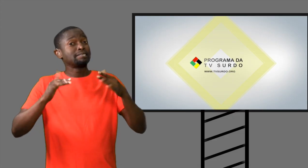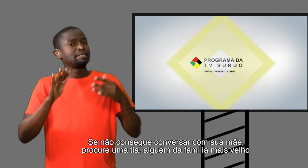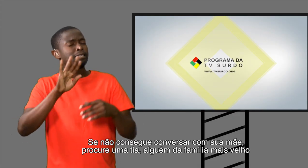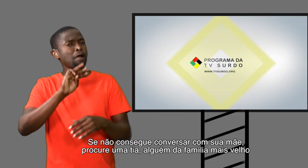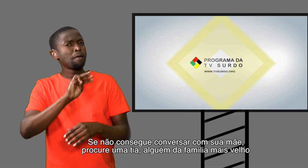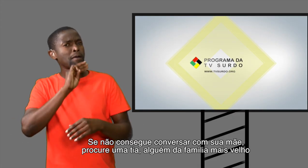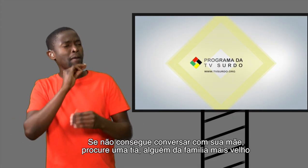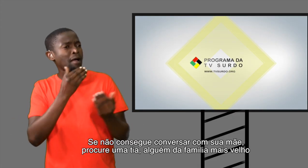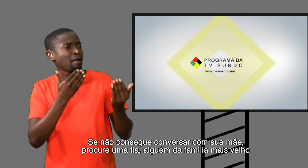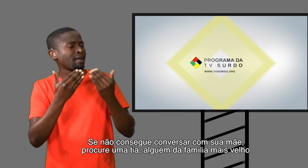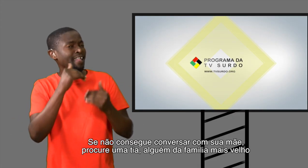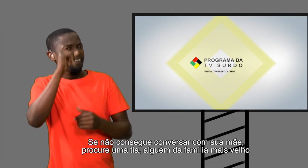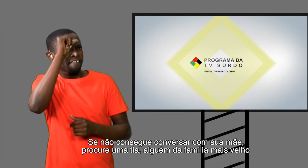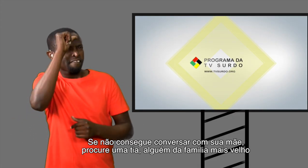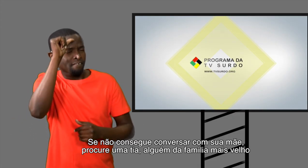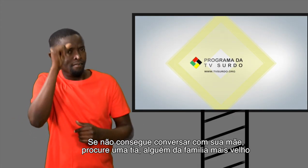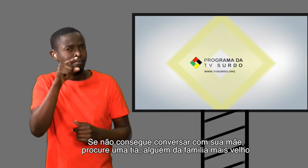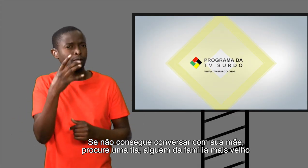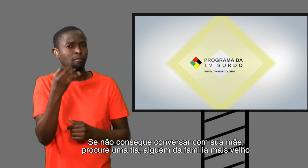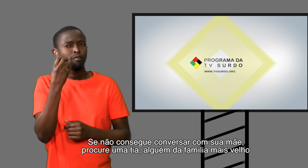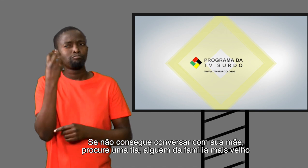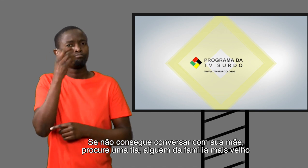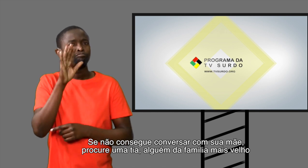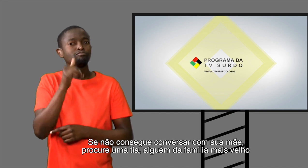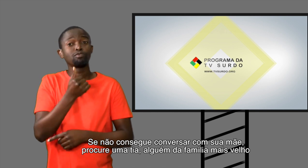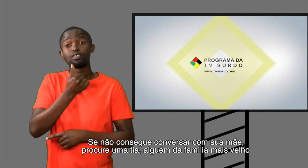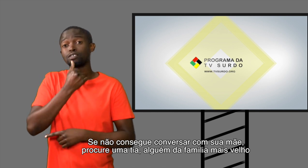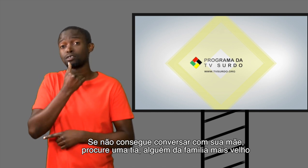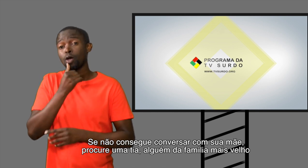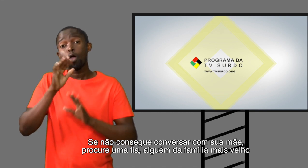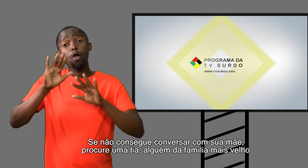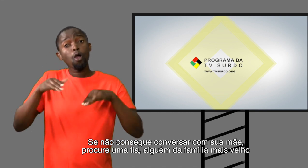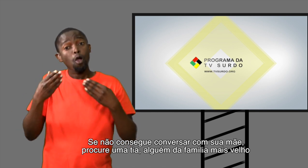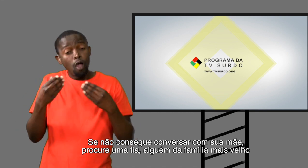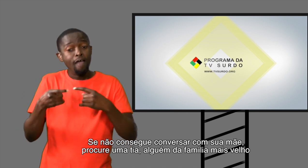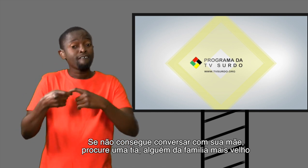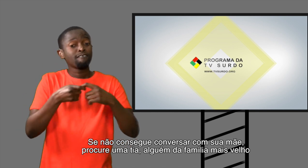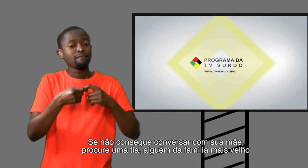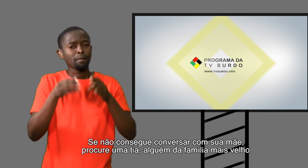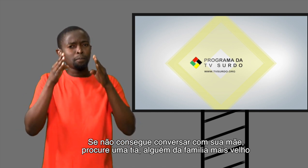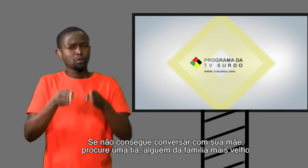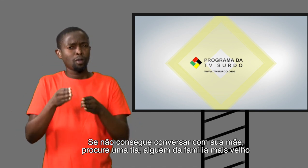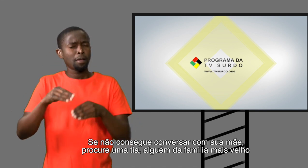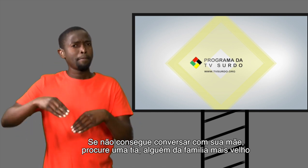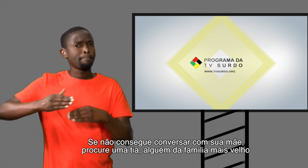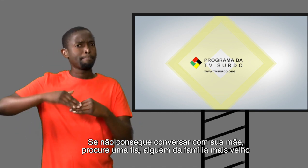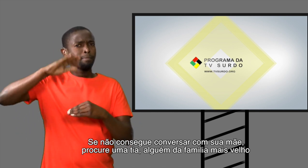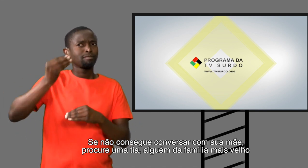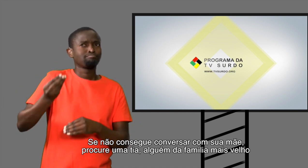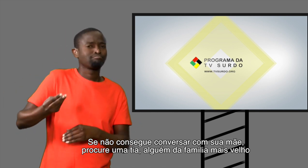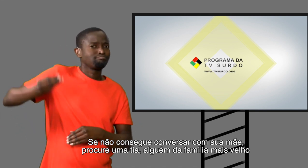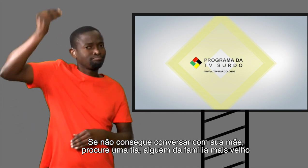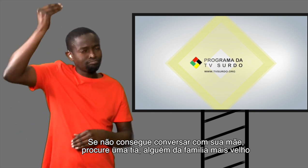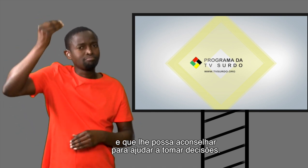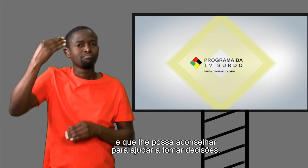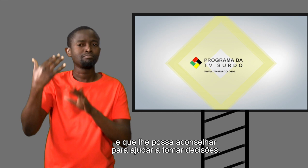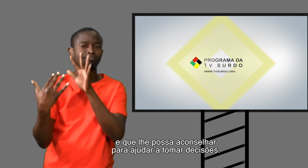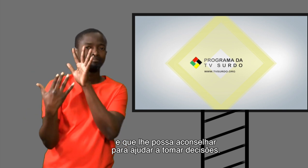Se não consegue conversar com a sua mãe, procure uma tia, alguém da família mais velho e que lhe